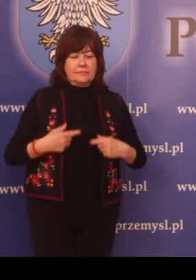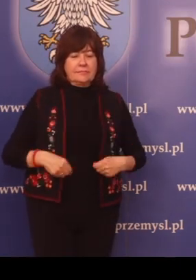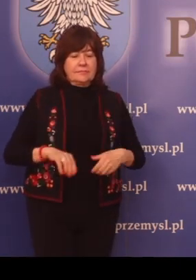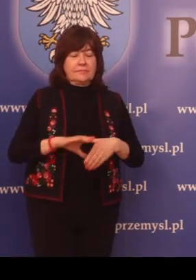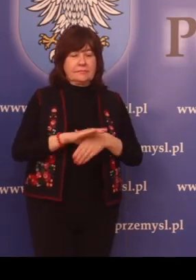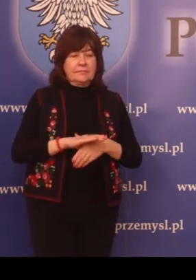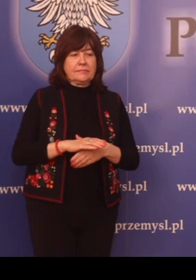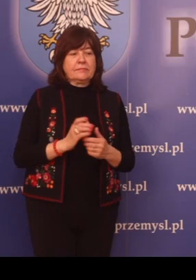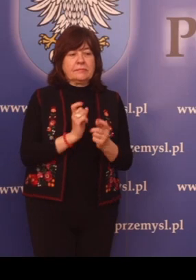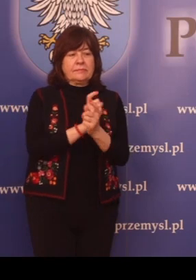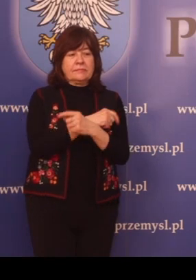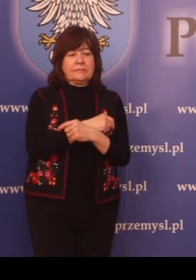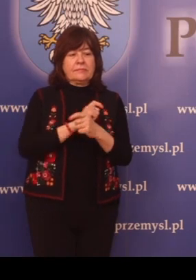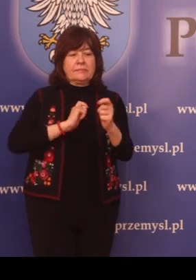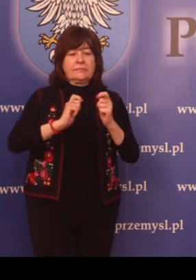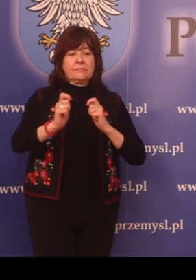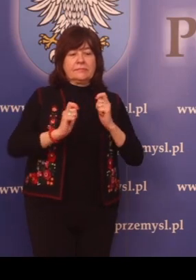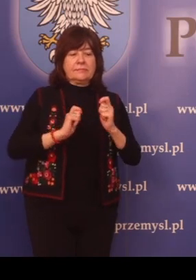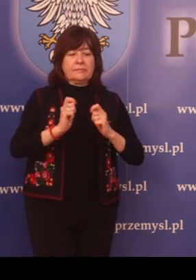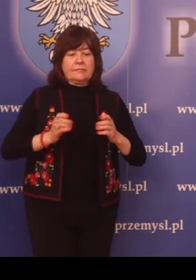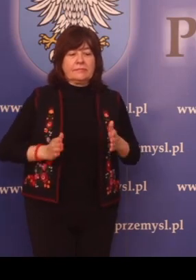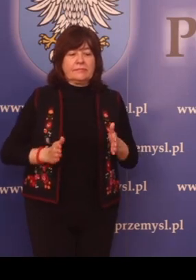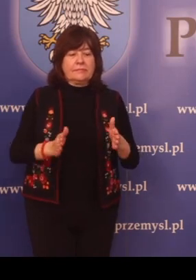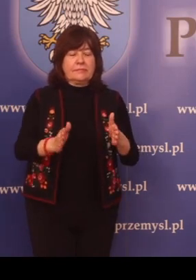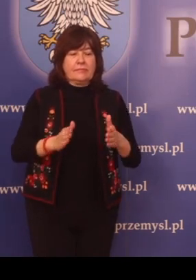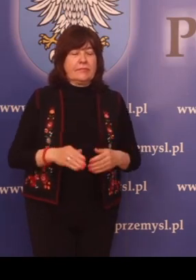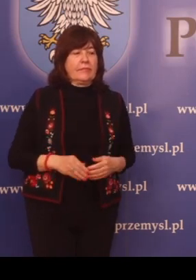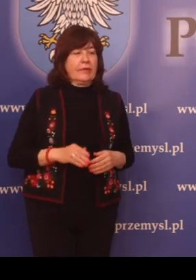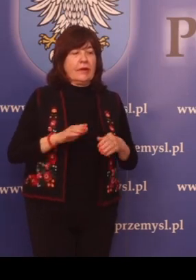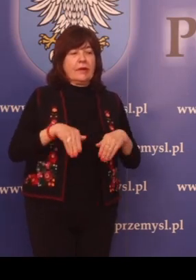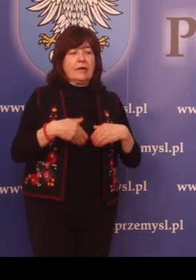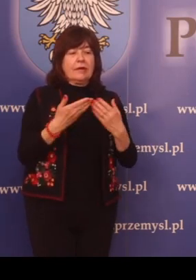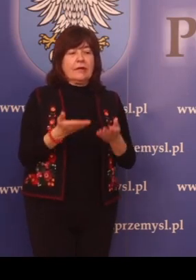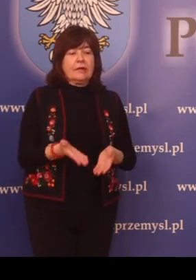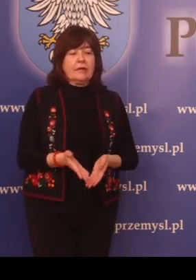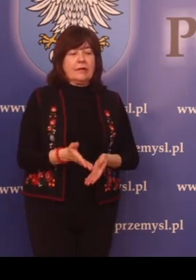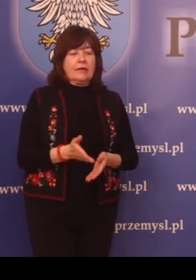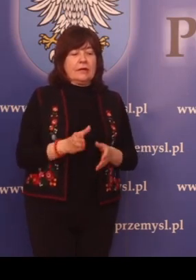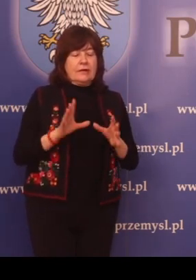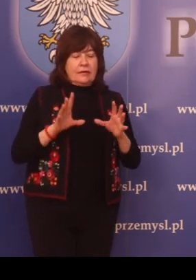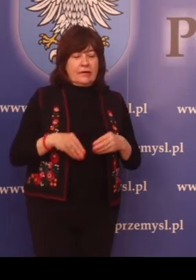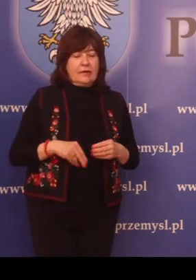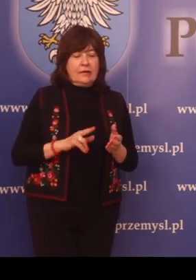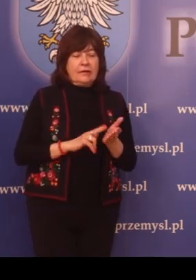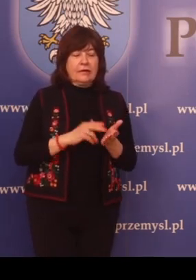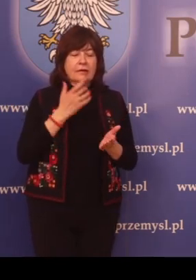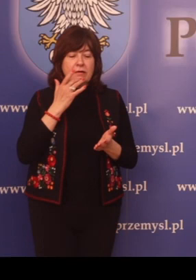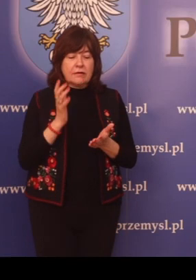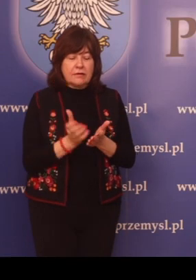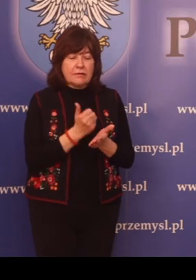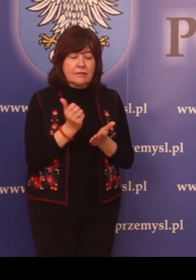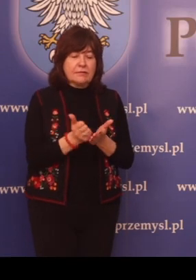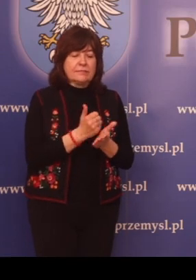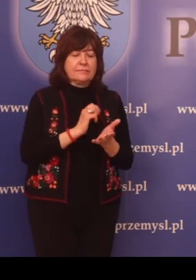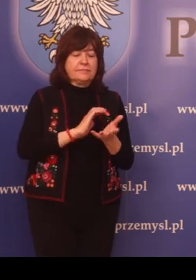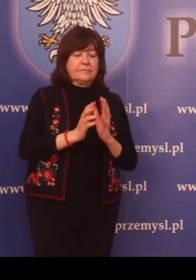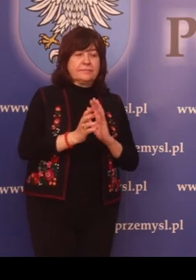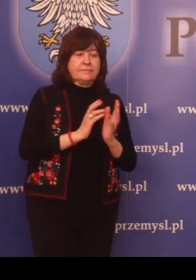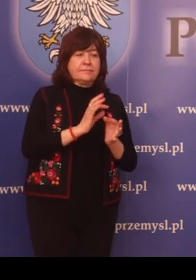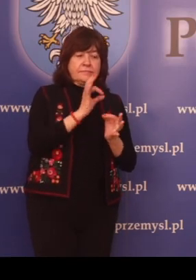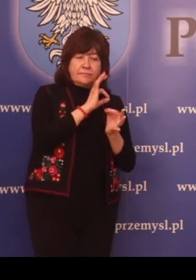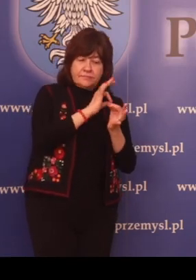transporcie drogowym. Wydawanie zezwoleń na wykorzystanie w sposób szczególny